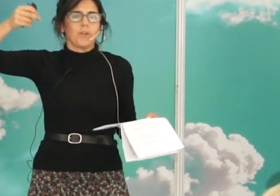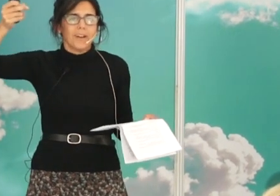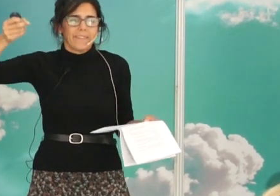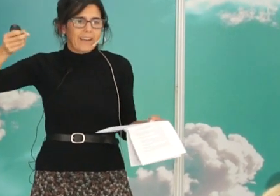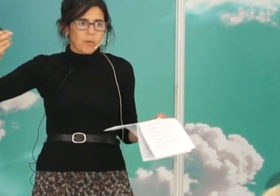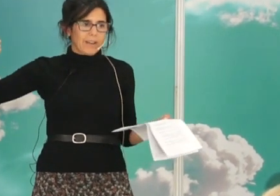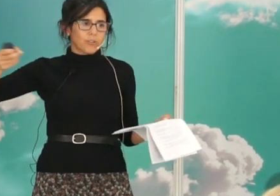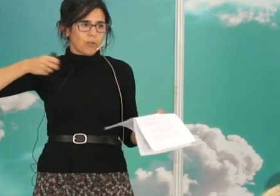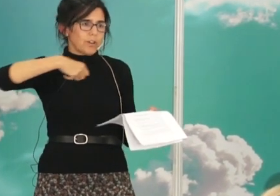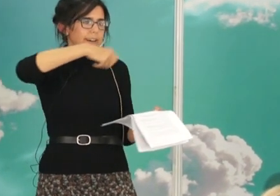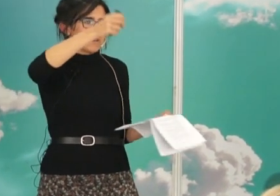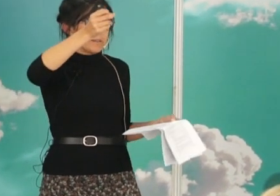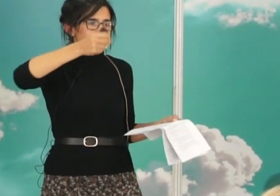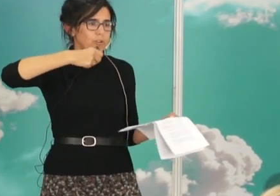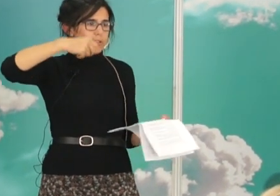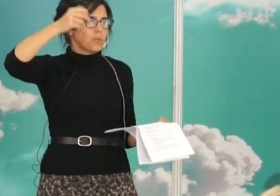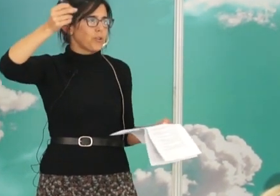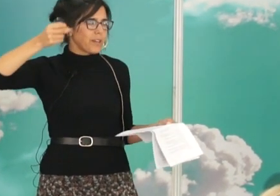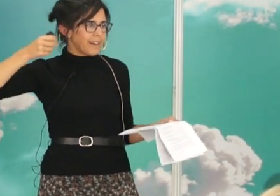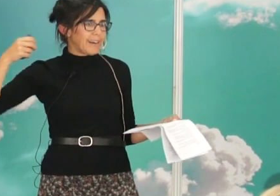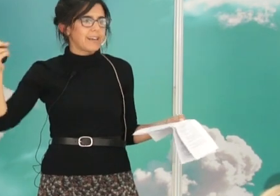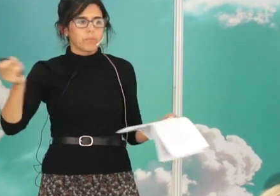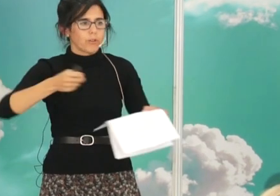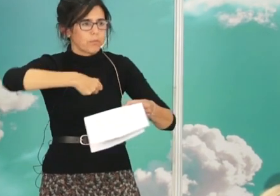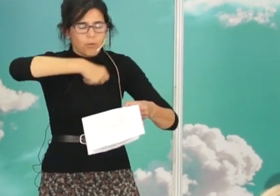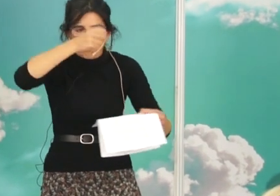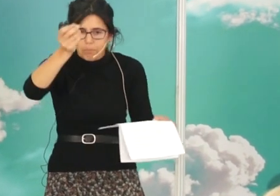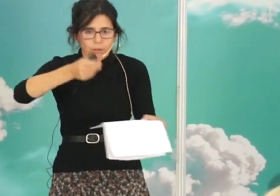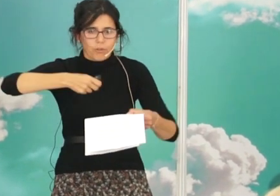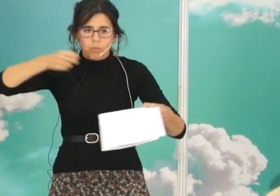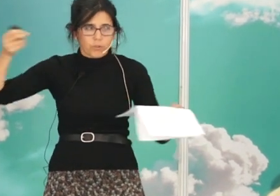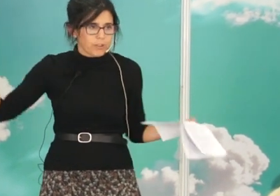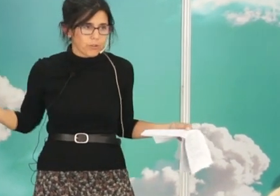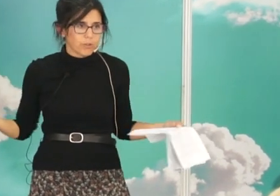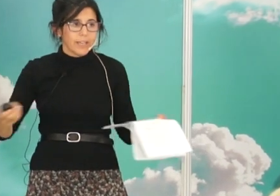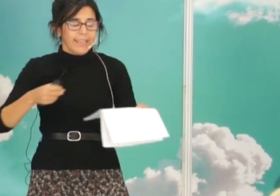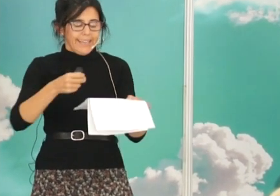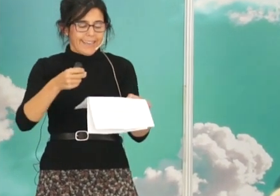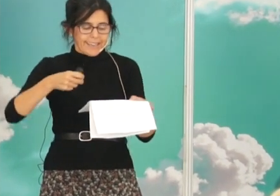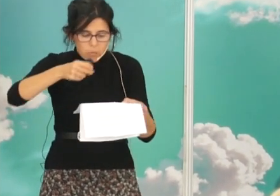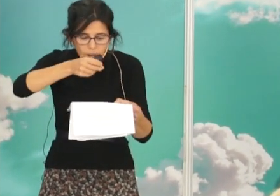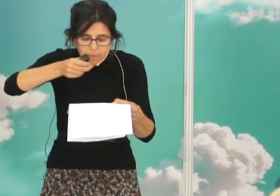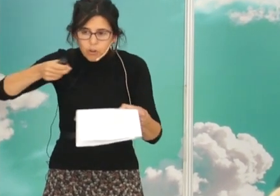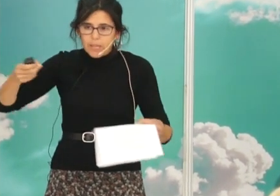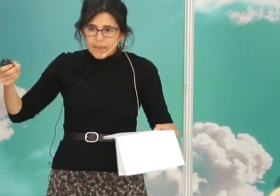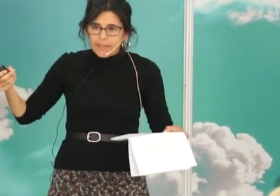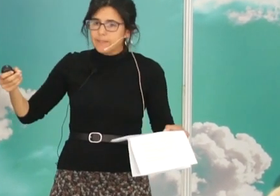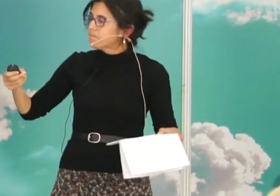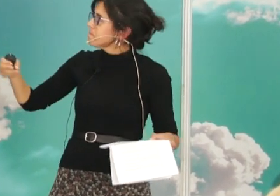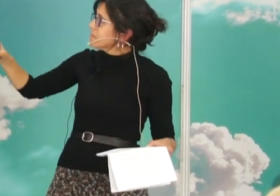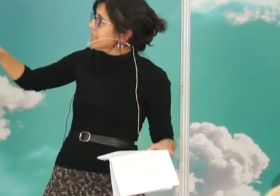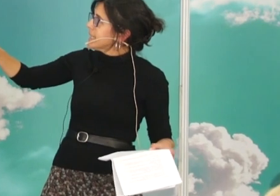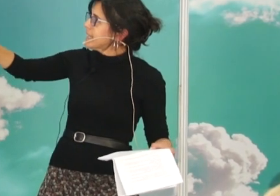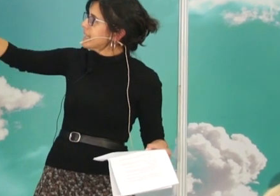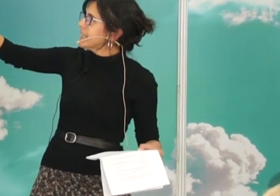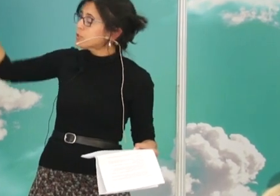dibujos de la escuela histológica que habrán visto los dibujos de Cajal, pues los dibujos de Pío, los dibujos de todo, dibujaban lo que veían.